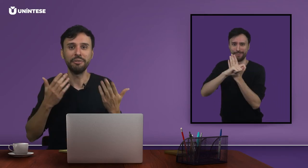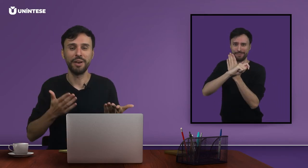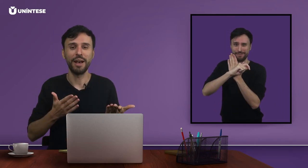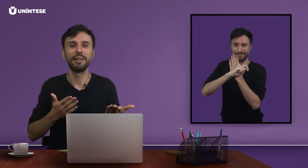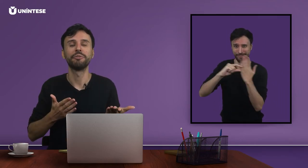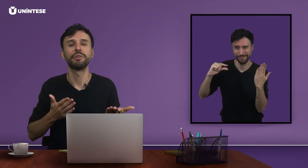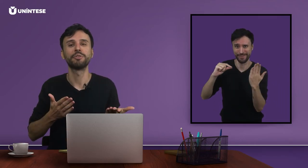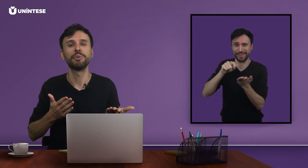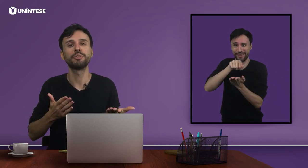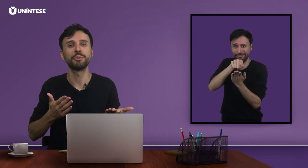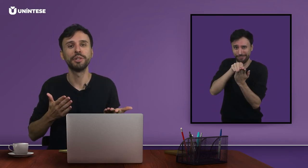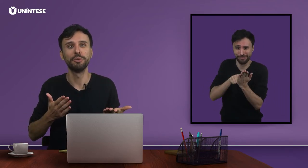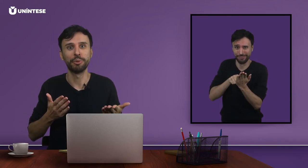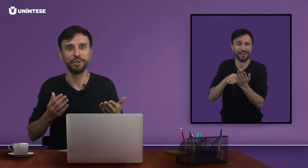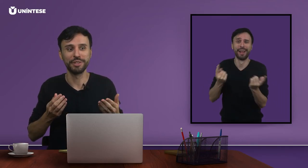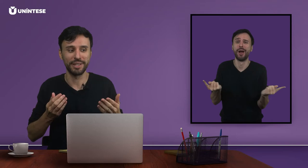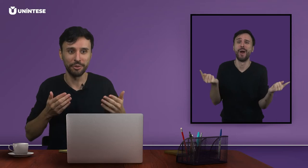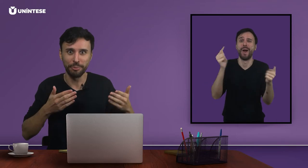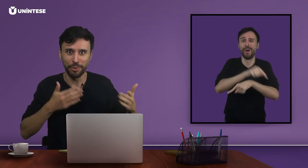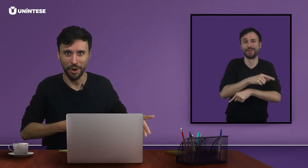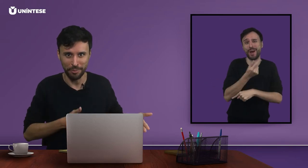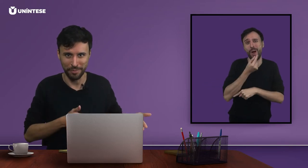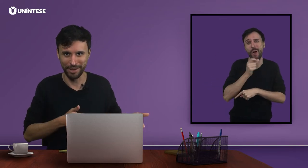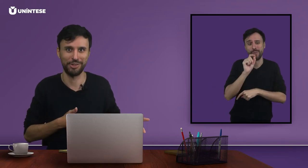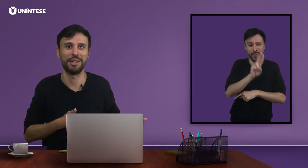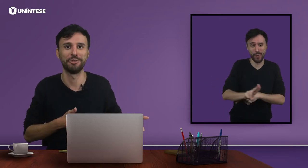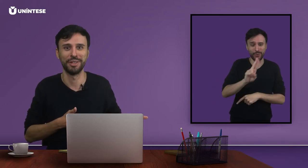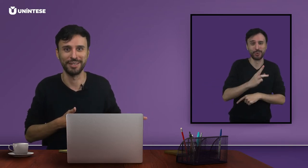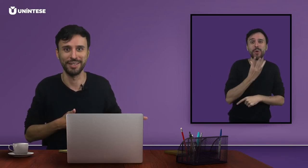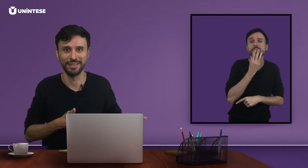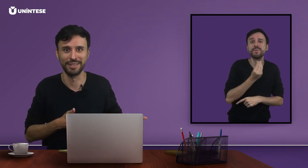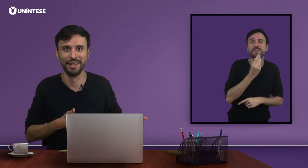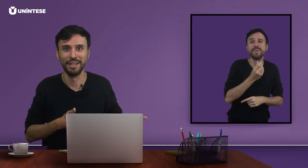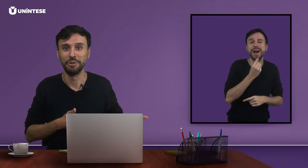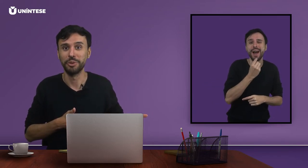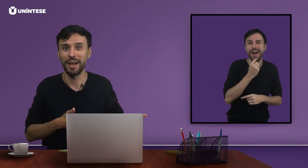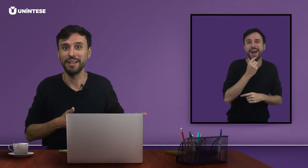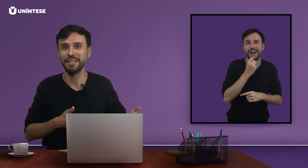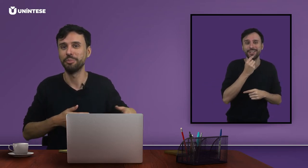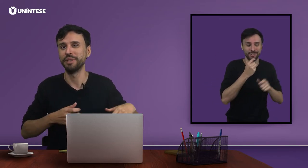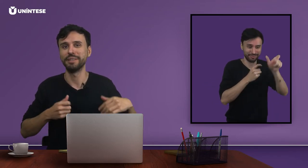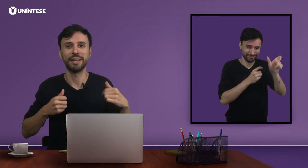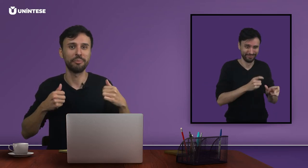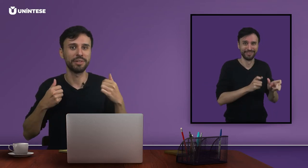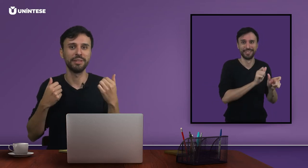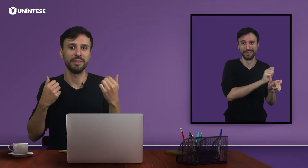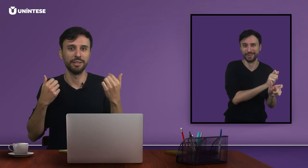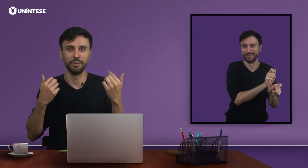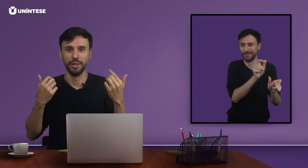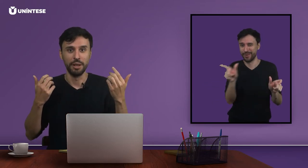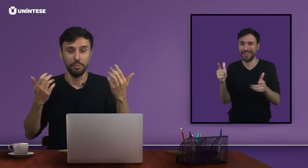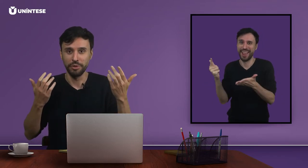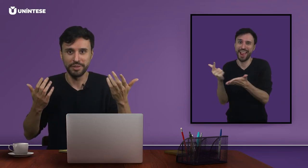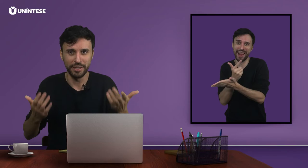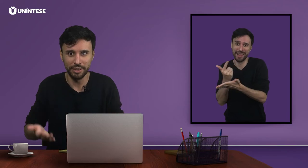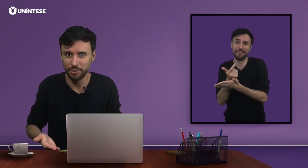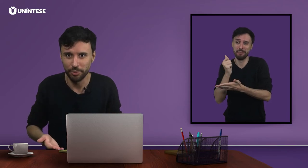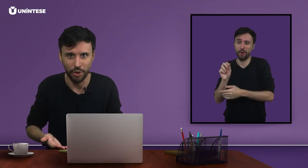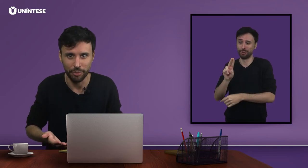fala, foi substituído por dizer o próprio Machado de Assis. No caso, ele poderia estar representando, mostrando o próprio